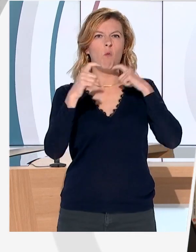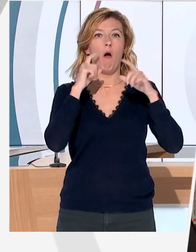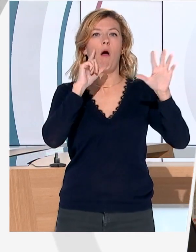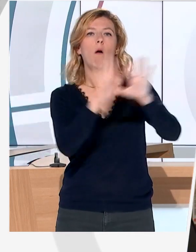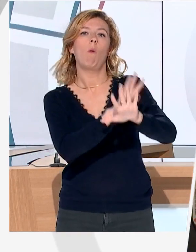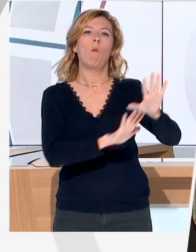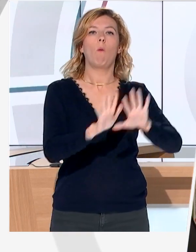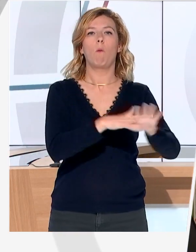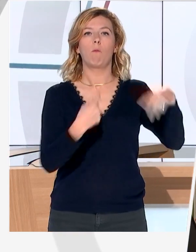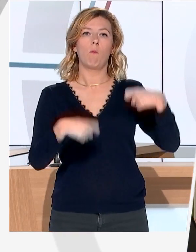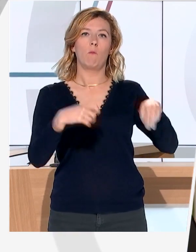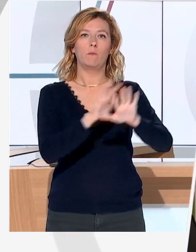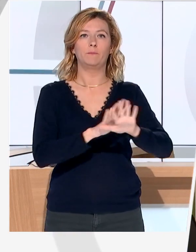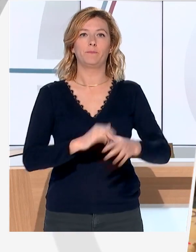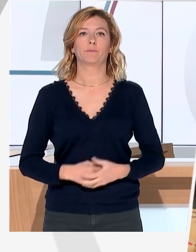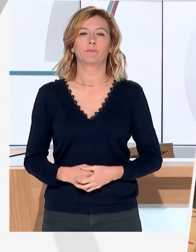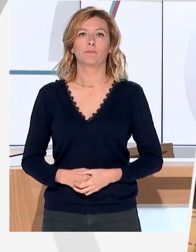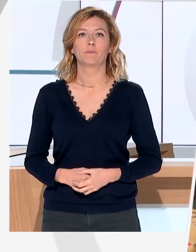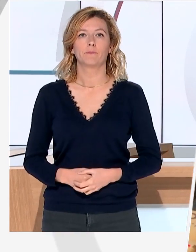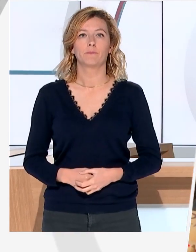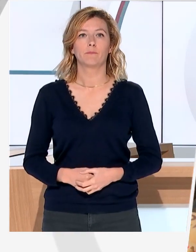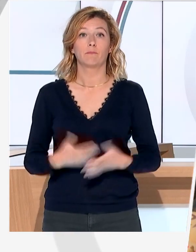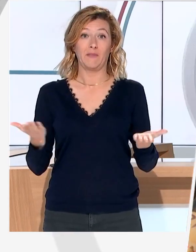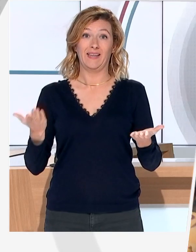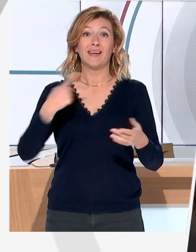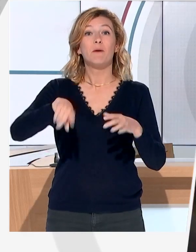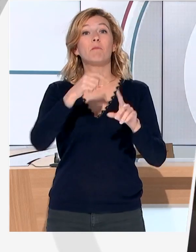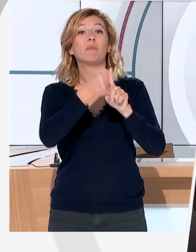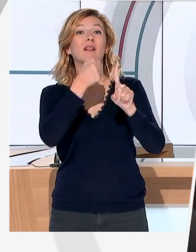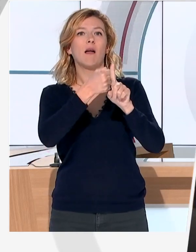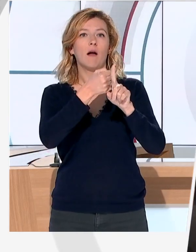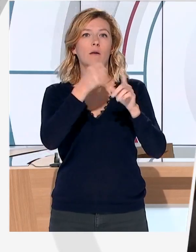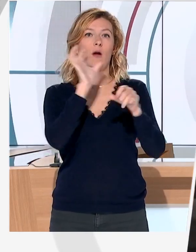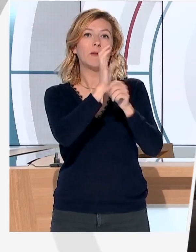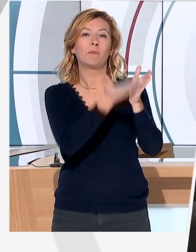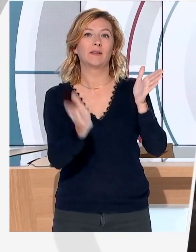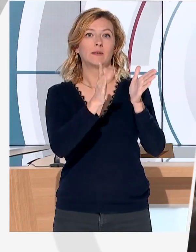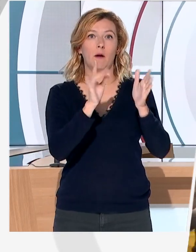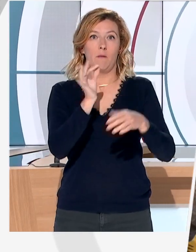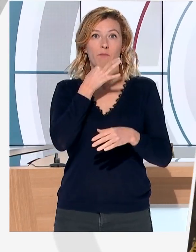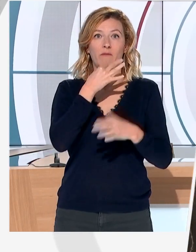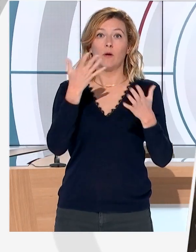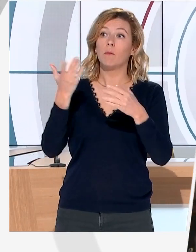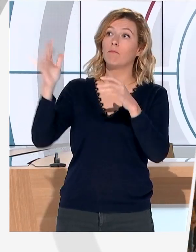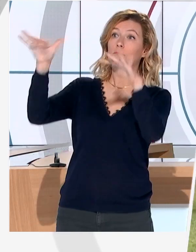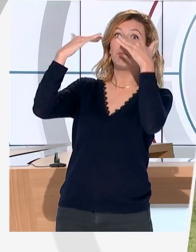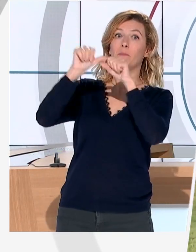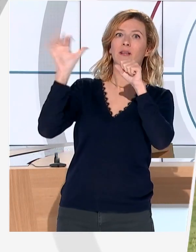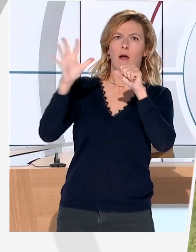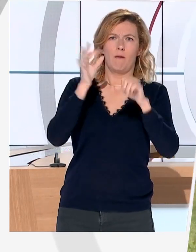étouffer, nous, notre volonté de porter un message. Mais les militants anti-Bassine espèrent malgré tout profiter de cette exposition médiatique pour faire avancer leurs